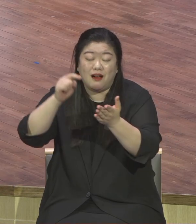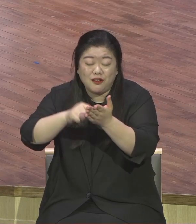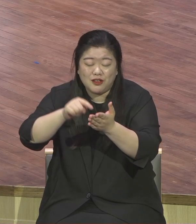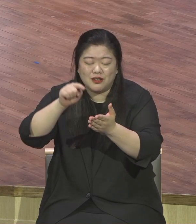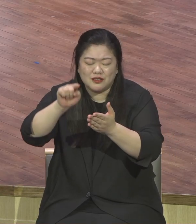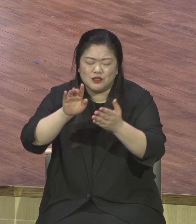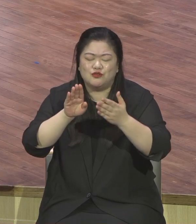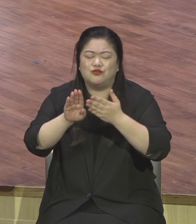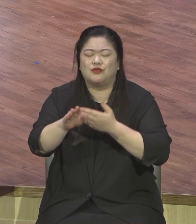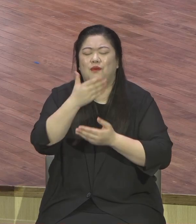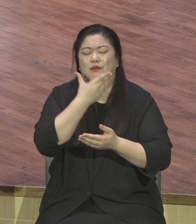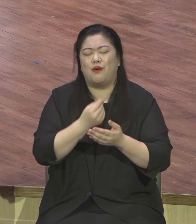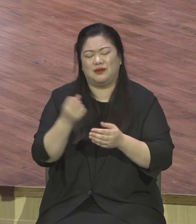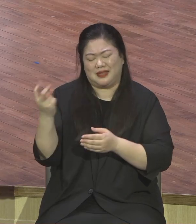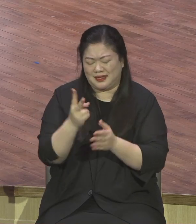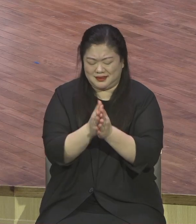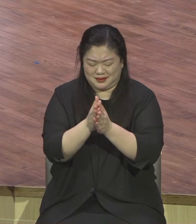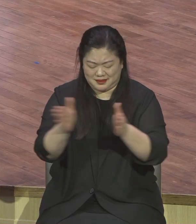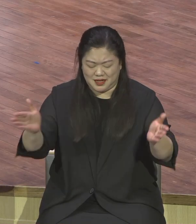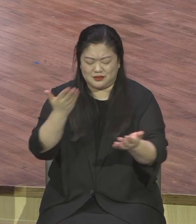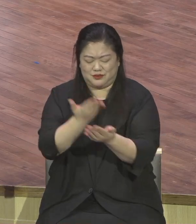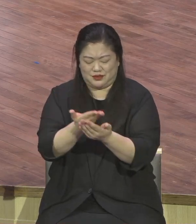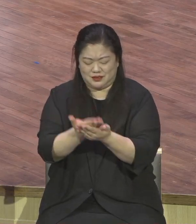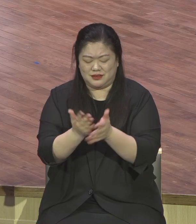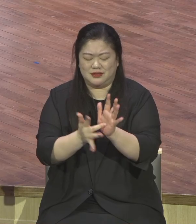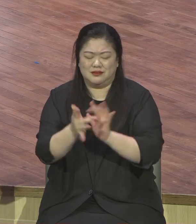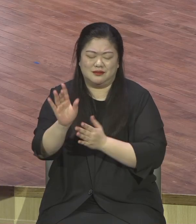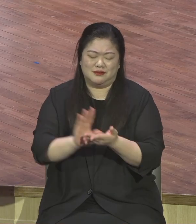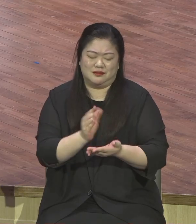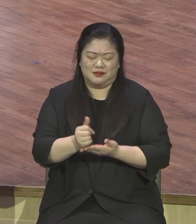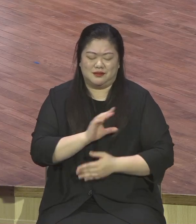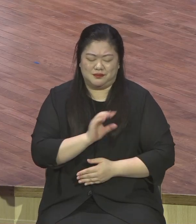주옵사사 예수의 손 받들어 기도합니다 아멘 아멘 감사합니다.